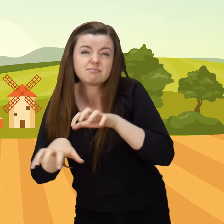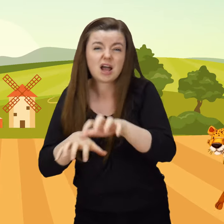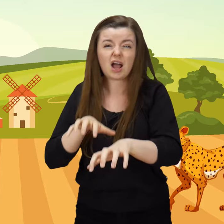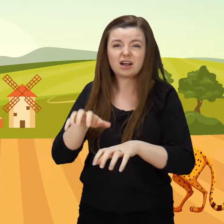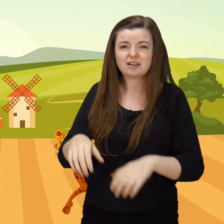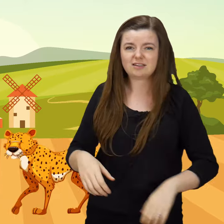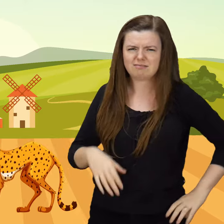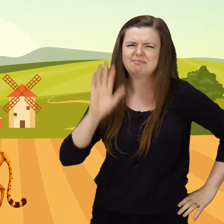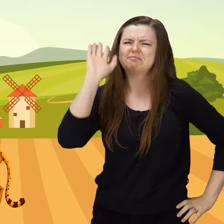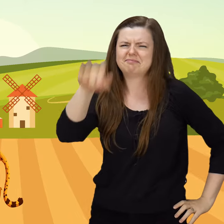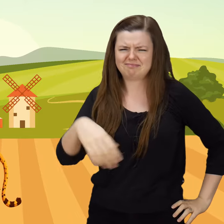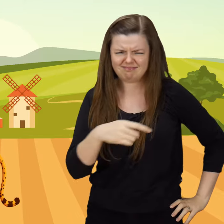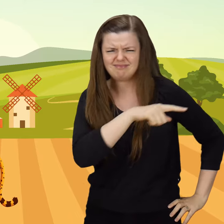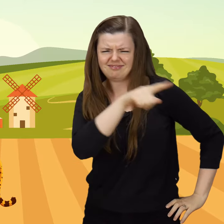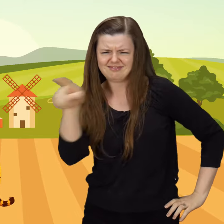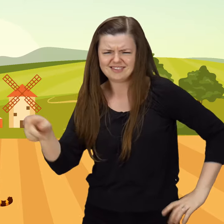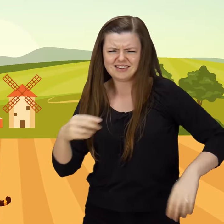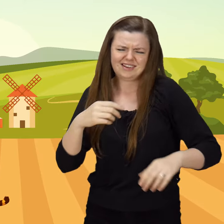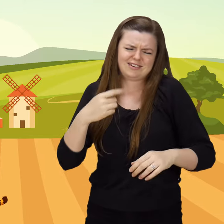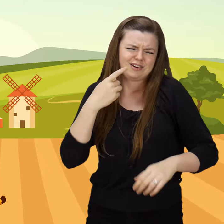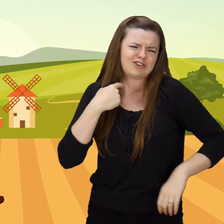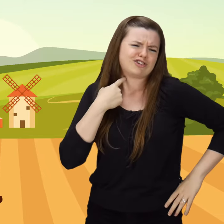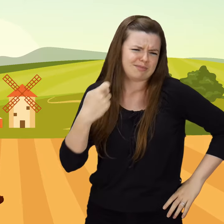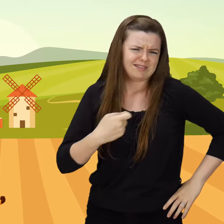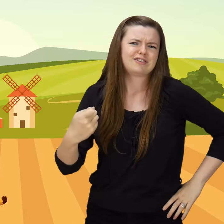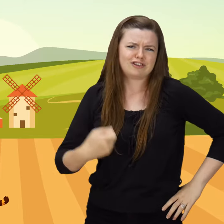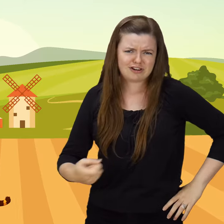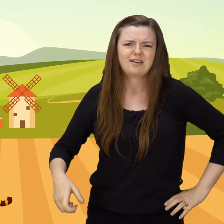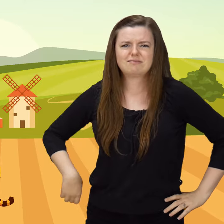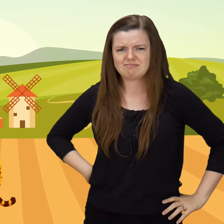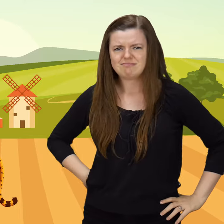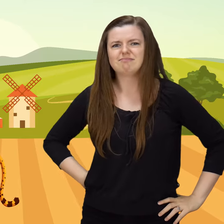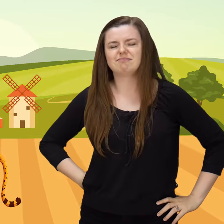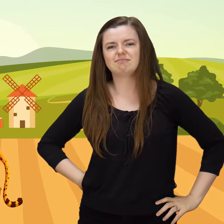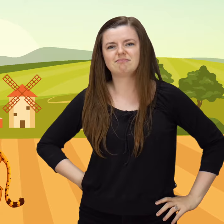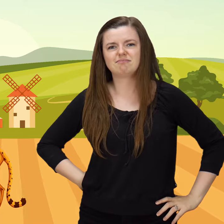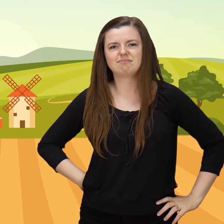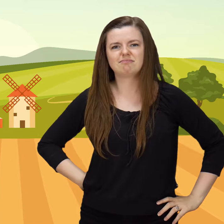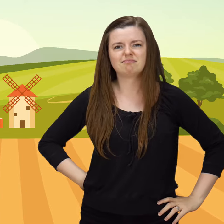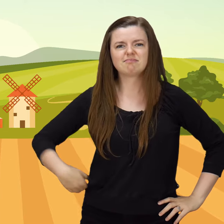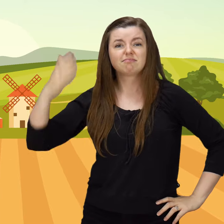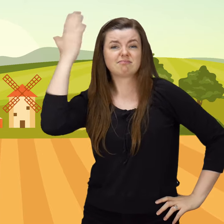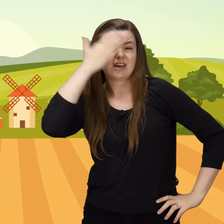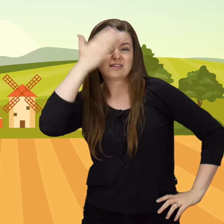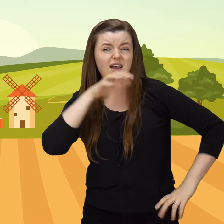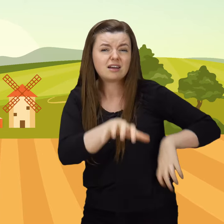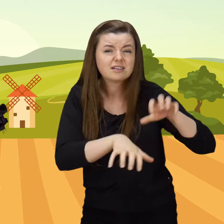lamparty to są dla mnie czyste żarty. A pantery